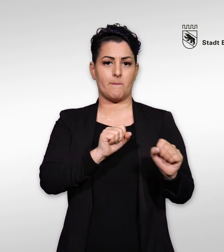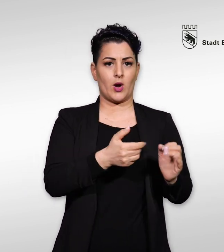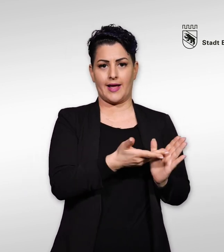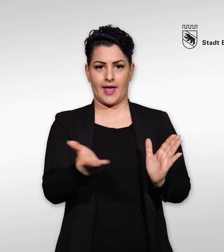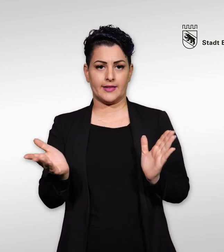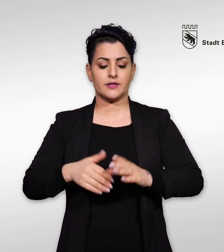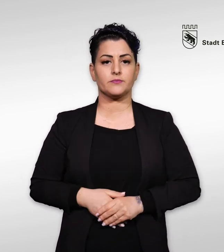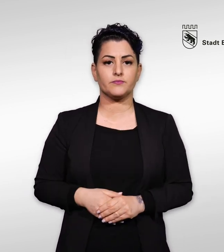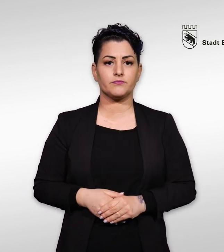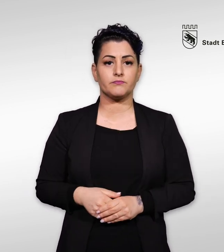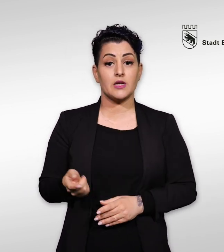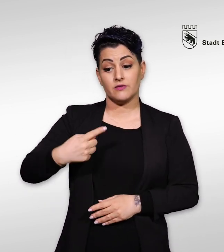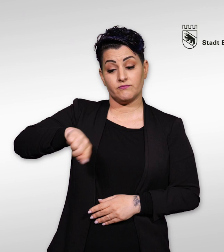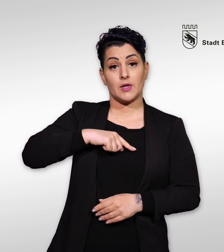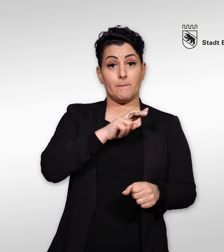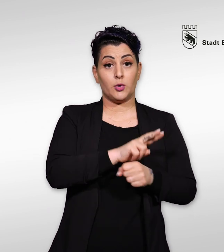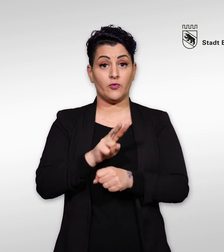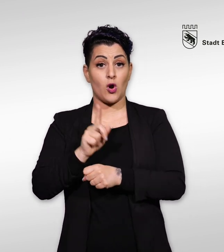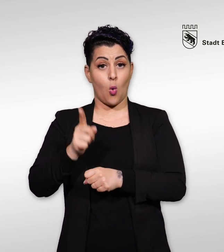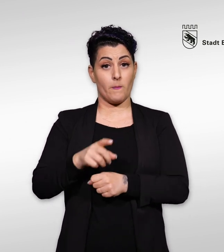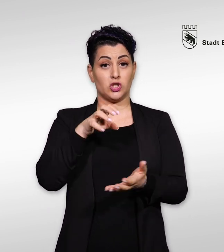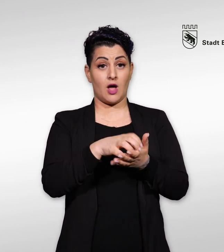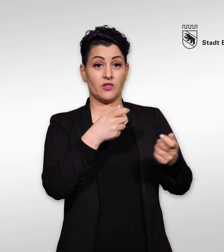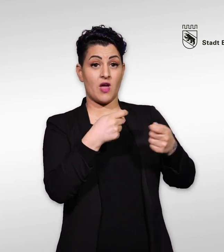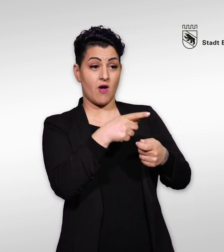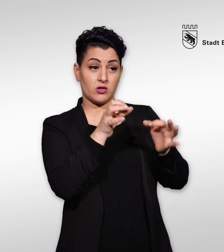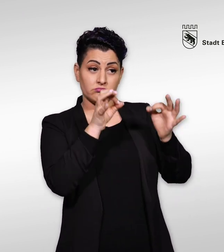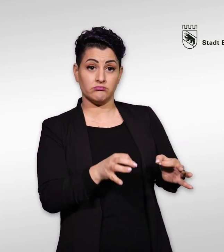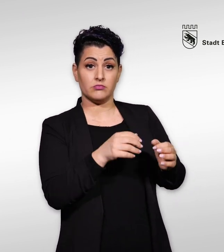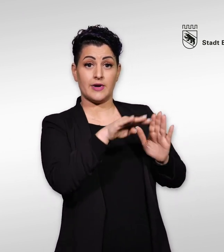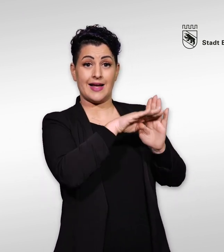Wir prüfen, ob die Stadtverwaltung rechtmässig und angemessen gehandelt hat.